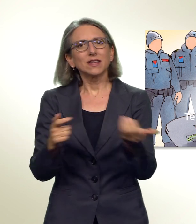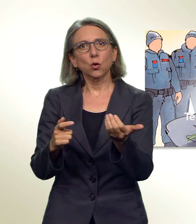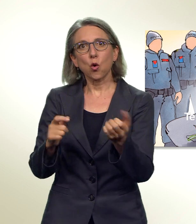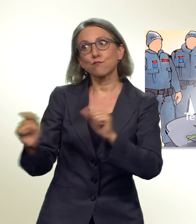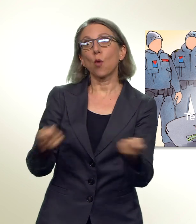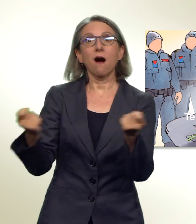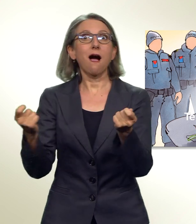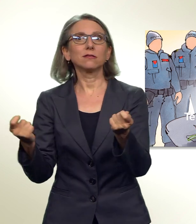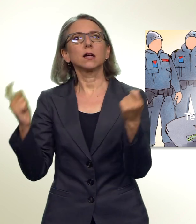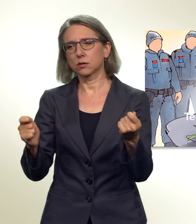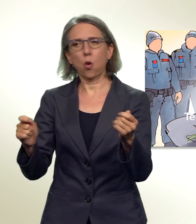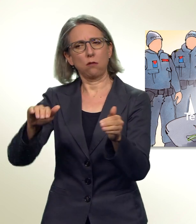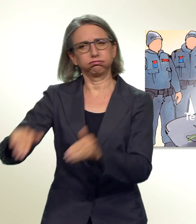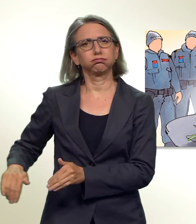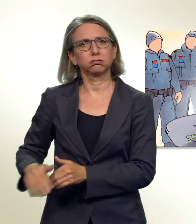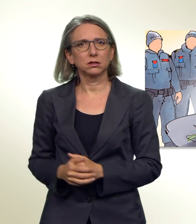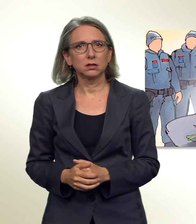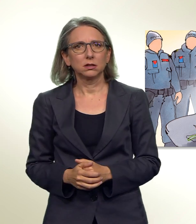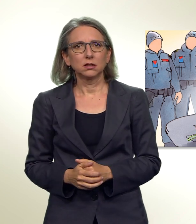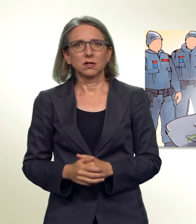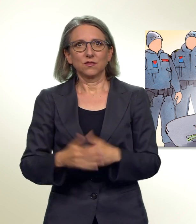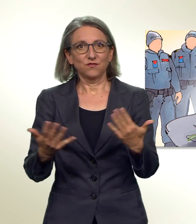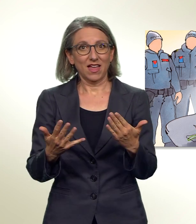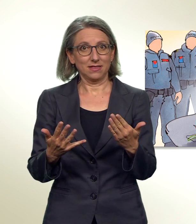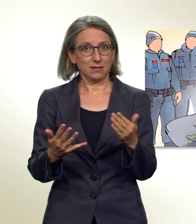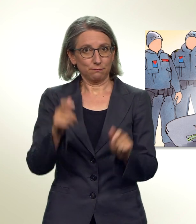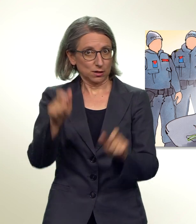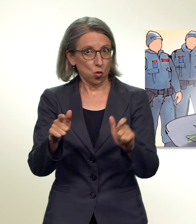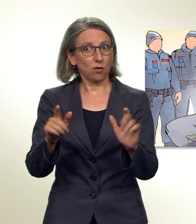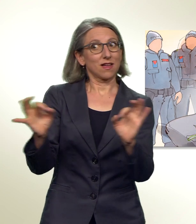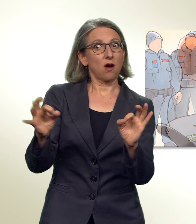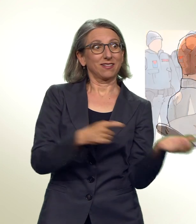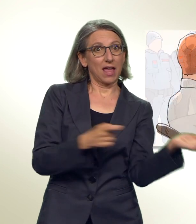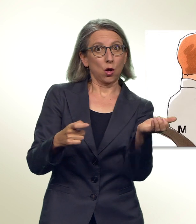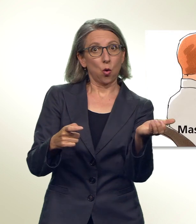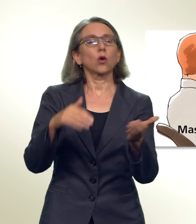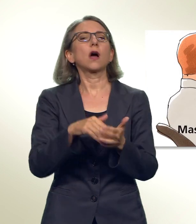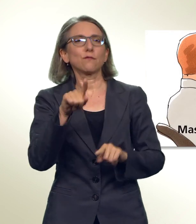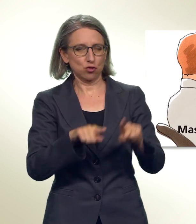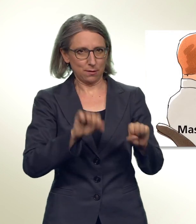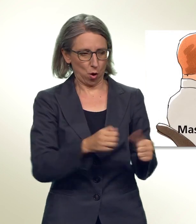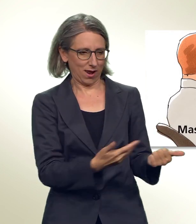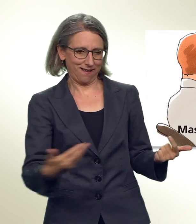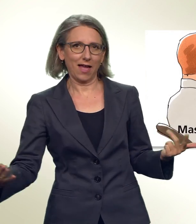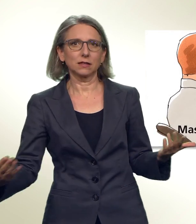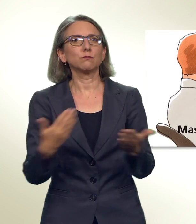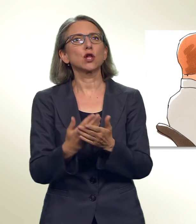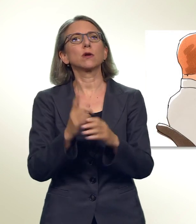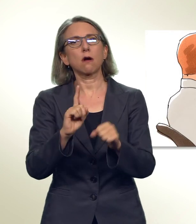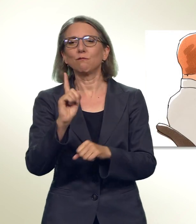werden. Die Behörden hätten bei einer Gefährdung verschiedene Massnahmen zur Hand. Sie könnten eine Person verpflichten, an Gesprächen